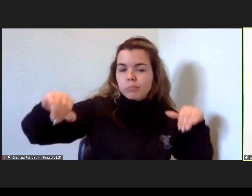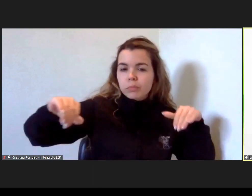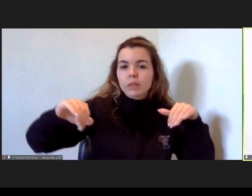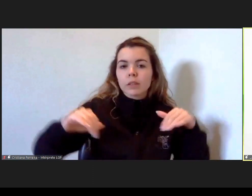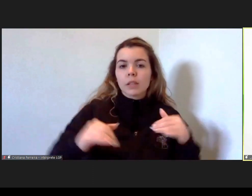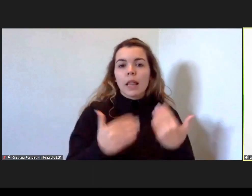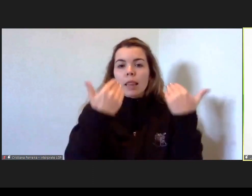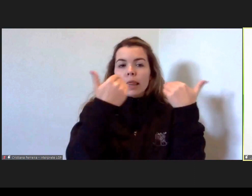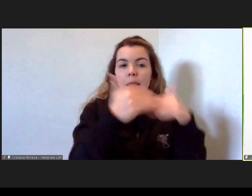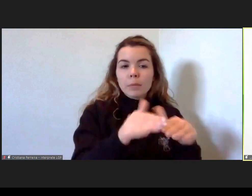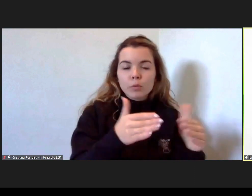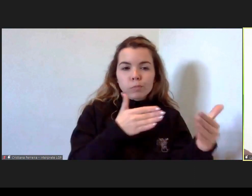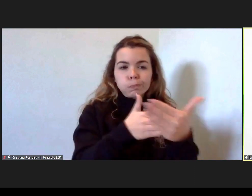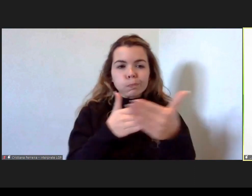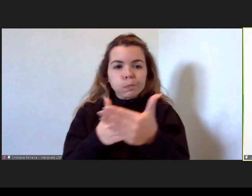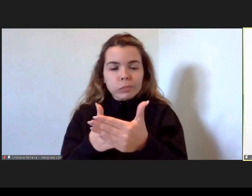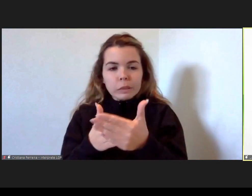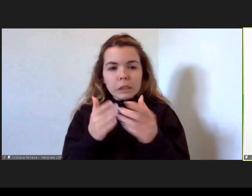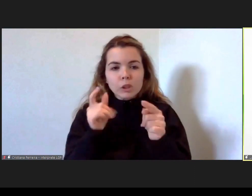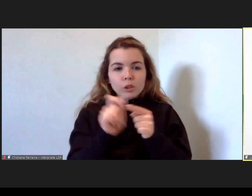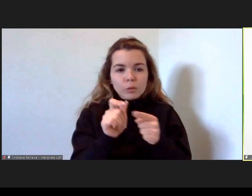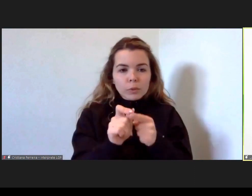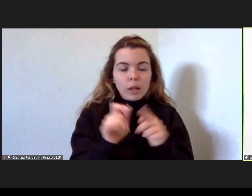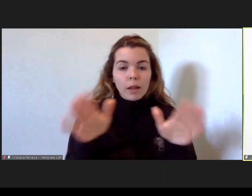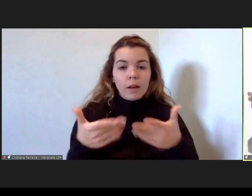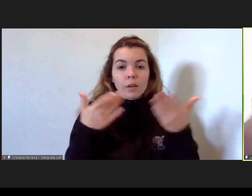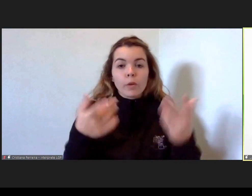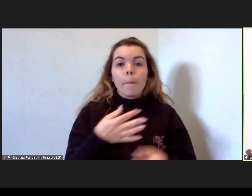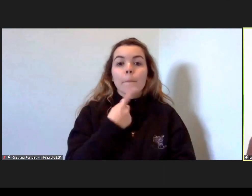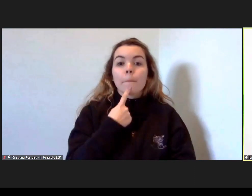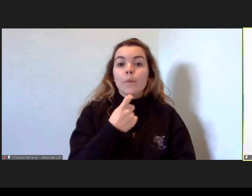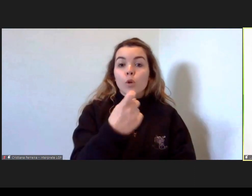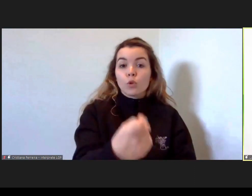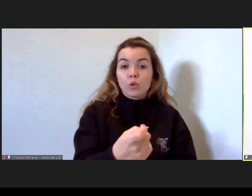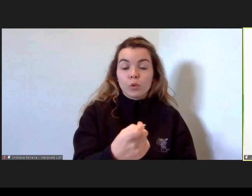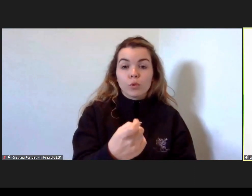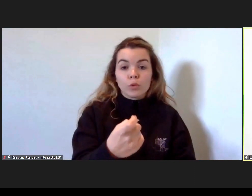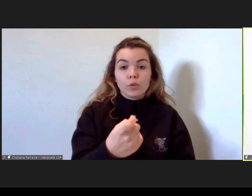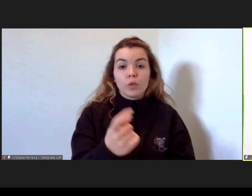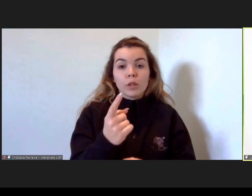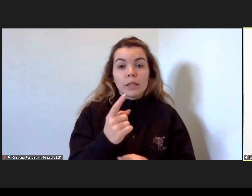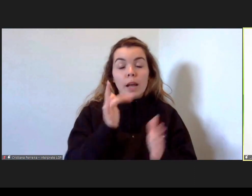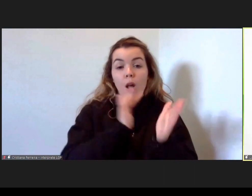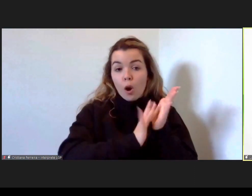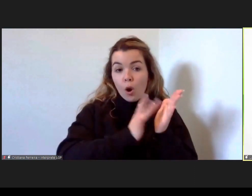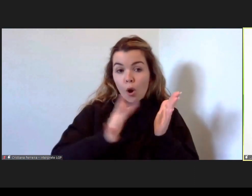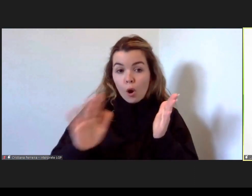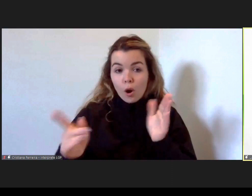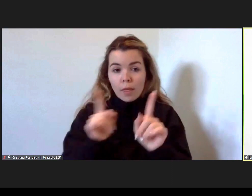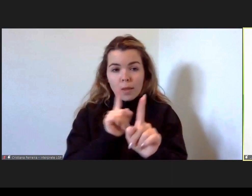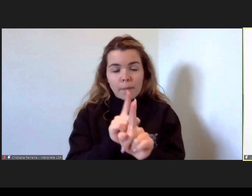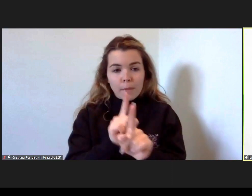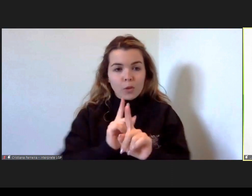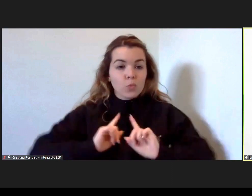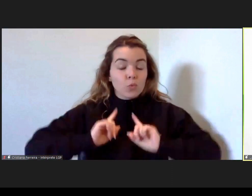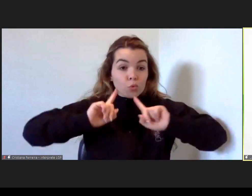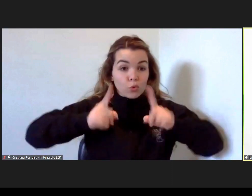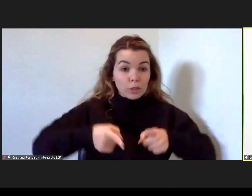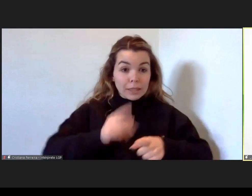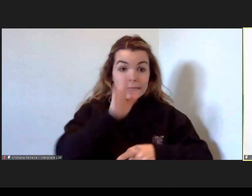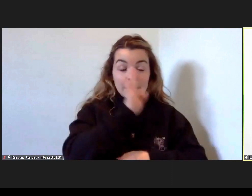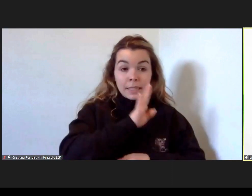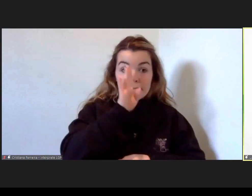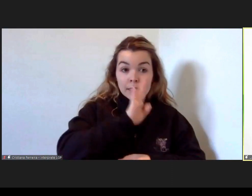estrita e portanto perguntava-se seguindo a mesma ordem que seguimos no início se